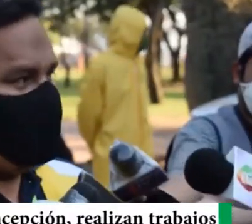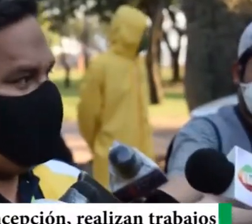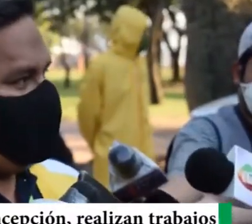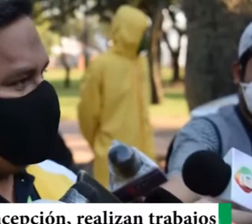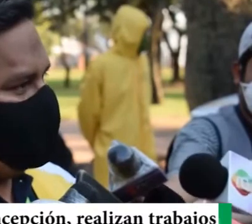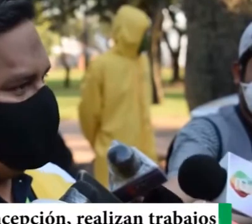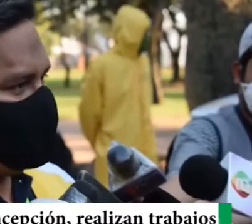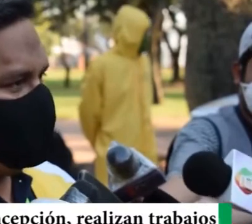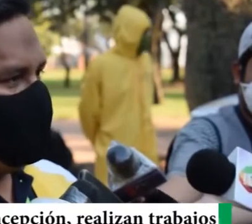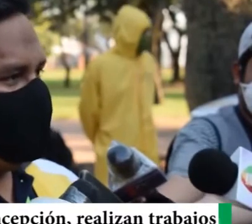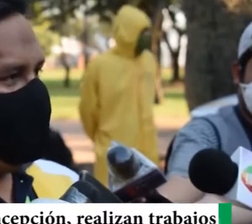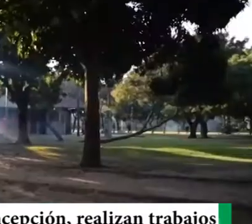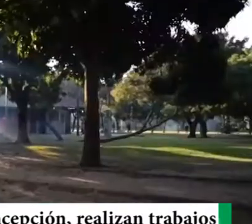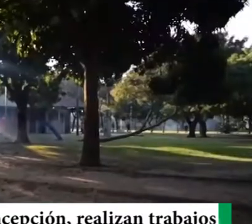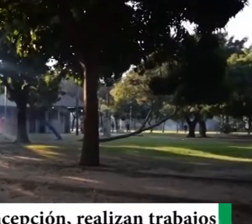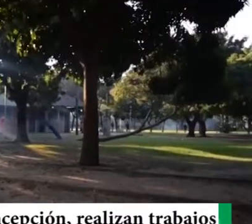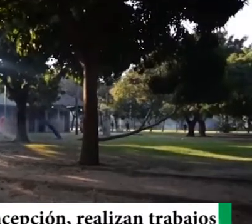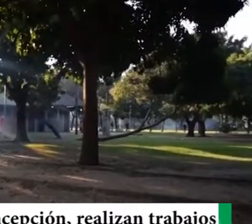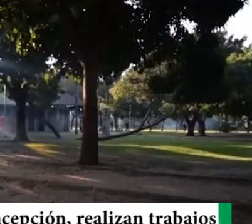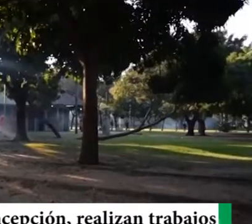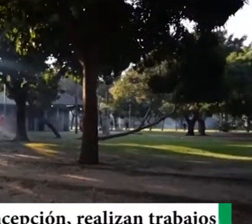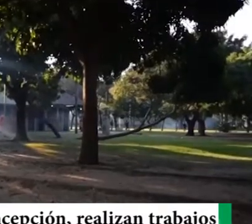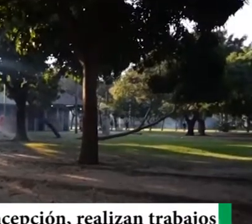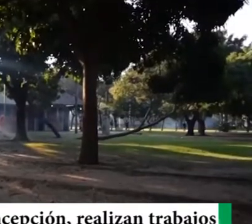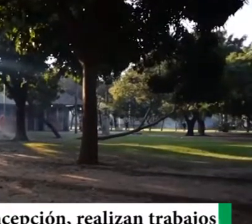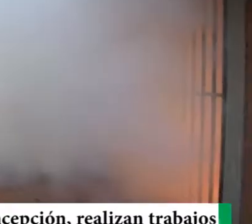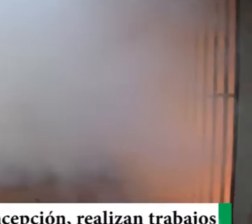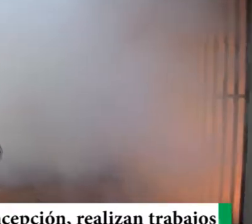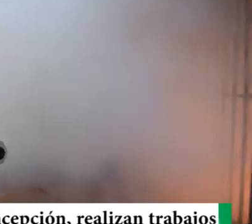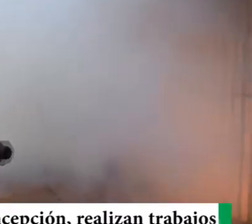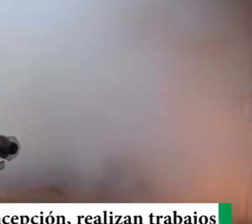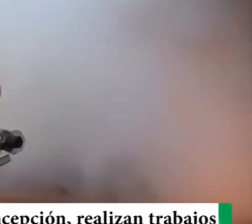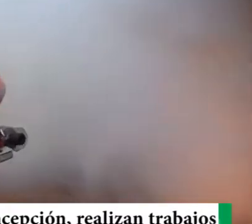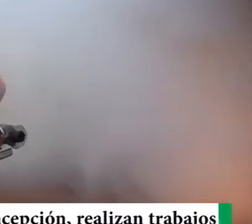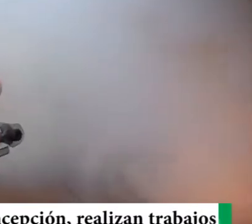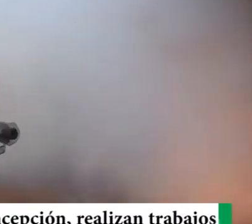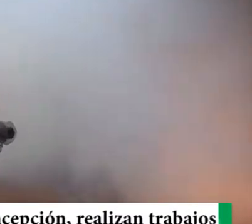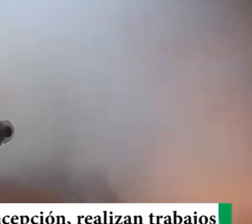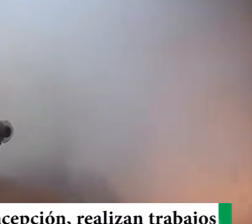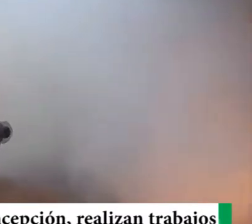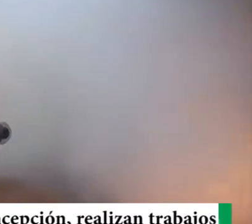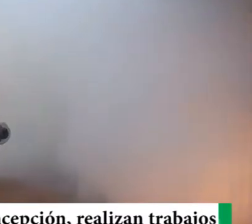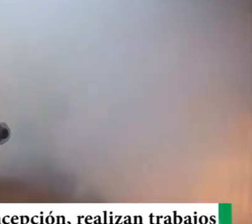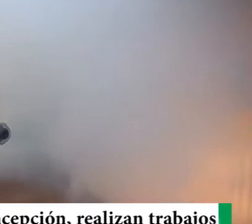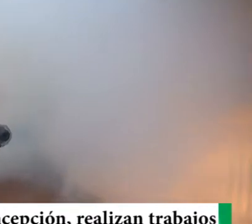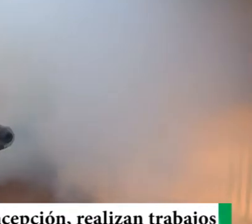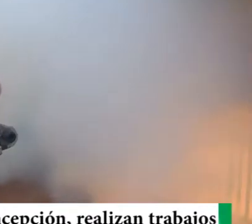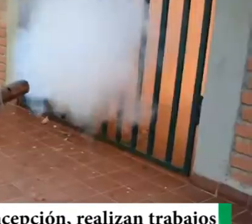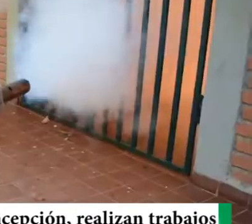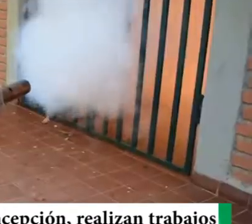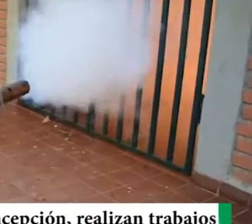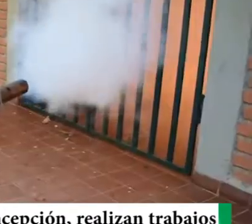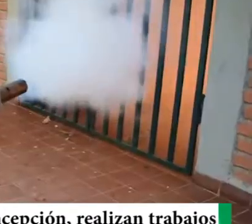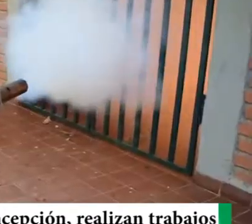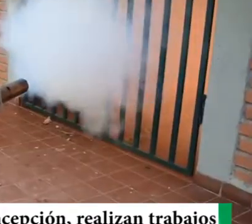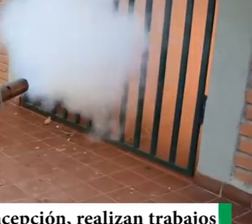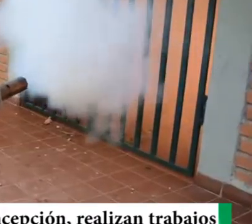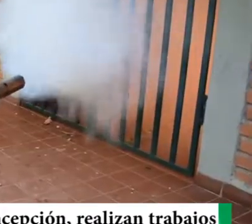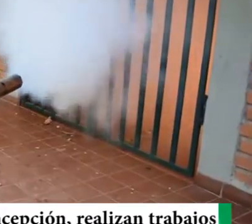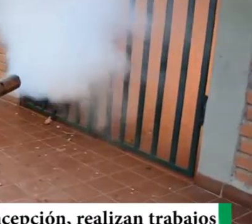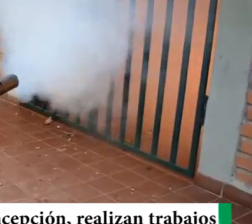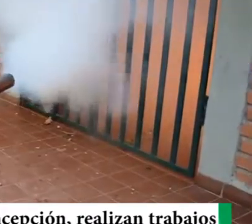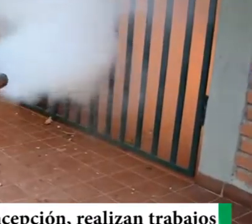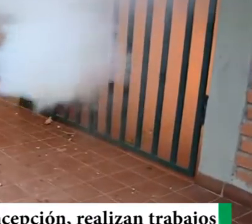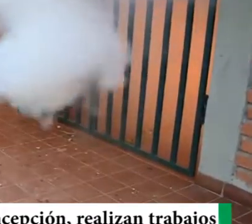desinfección, de los snacks, de las partes, de los gimnasios, de las banquillas, de los accesos principales, a estos parques, que tenemos,